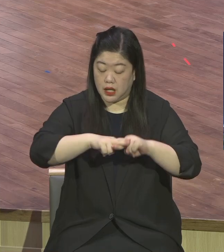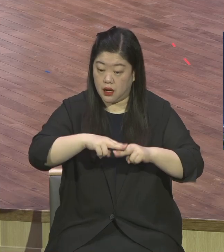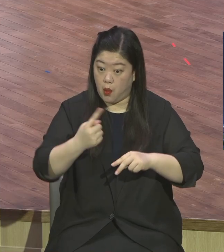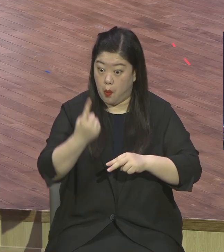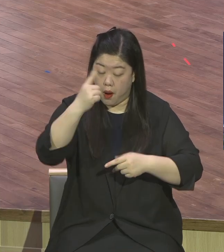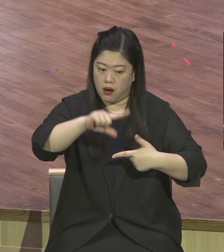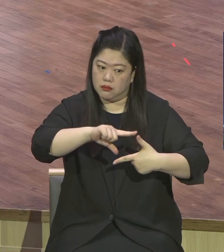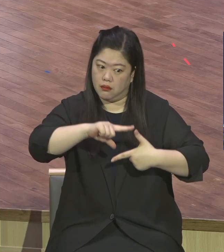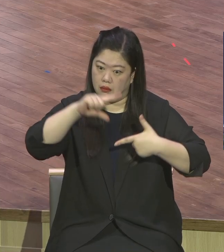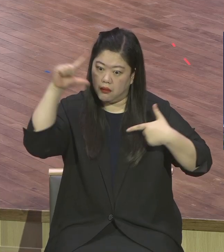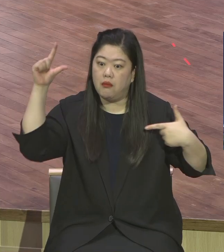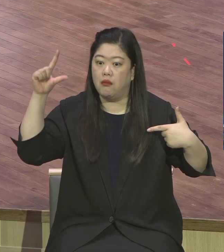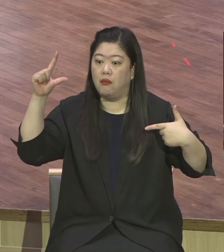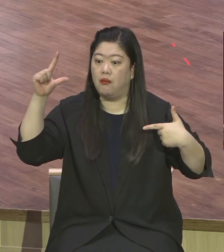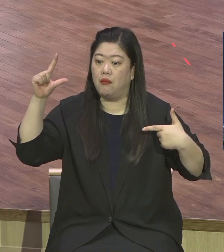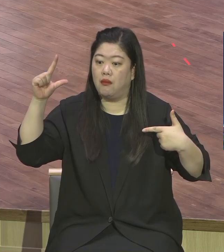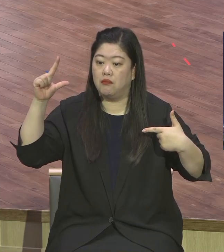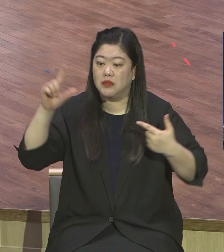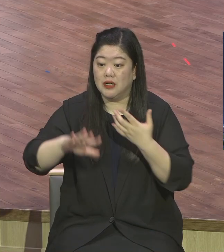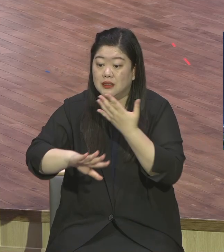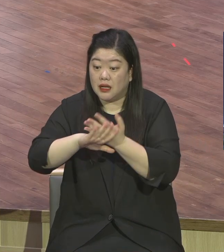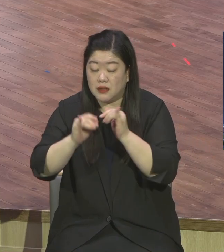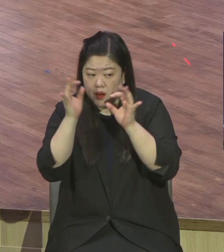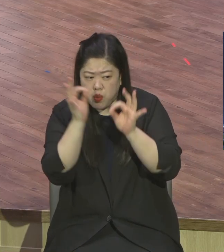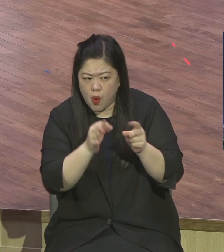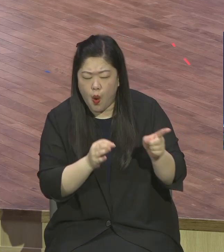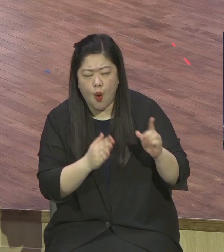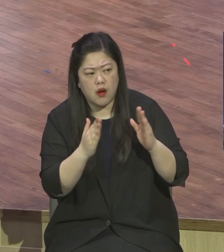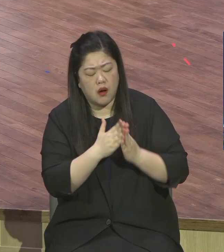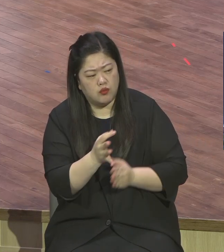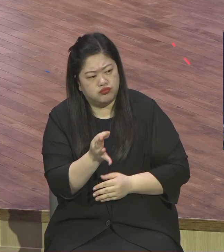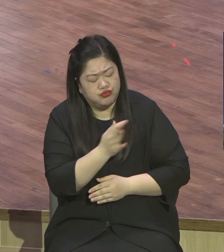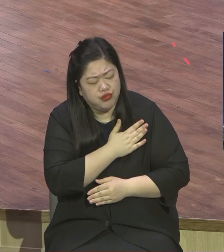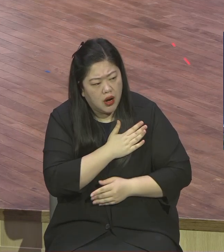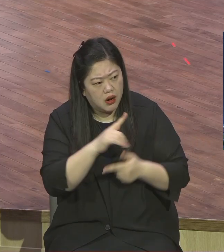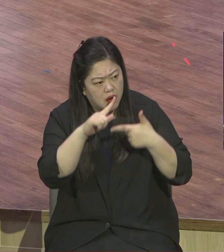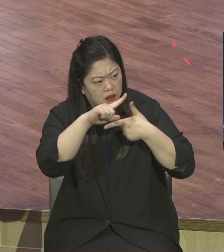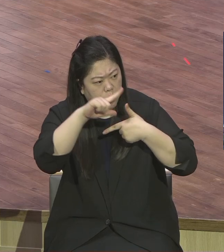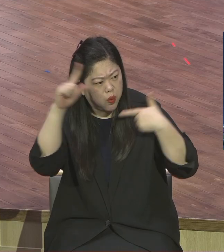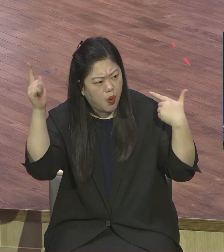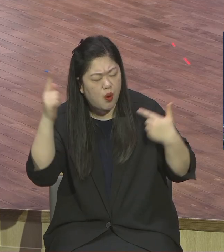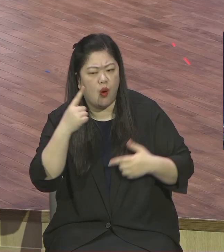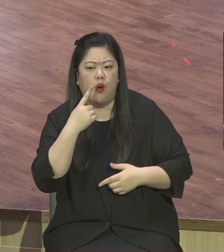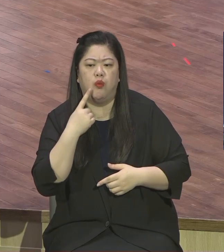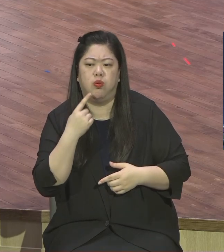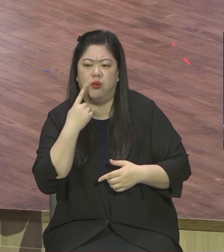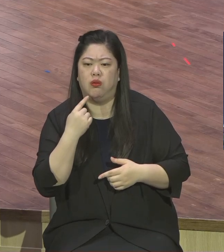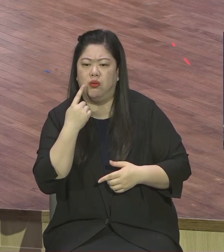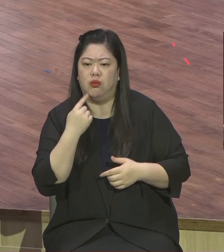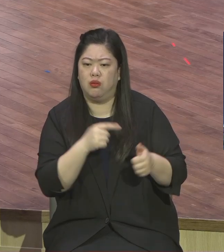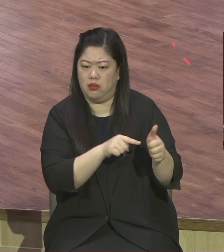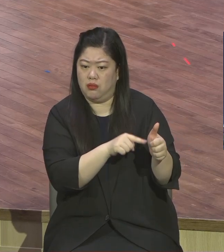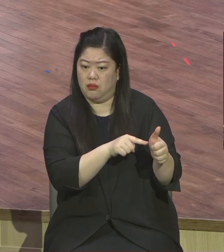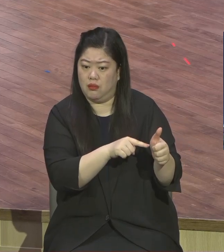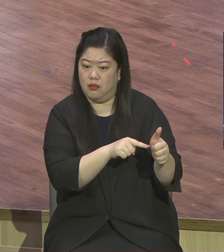세상 사람들이 다 부러워할 수 있는 조건을 다 갖춘 사람이에요. 그렇다고 자기가 가진 것을 가지고